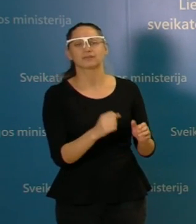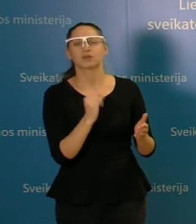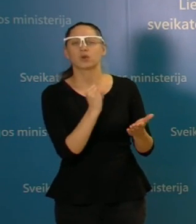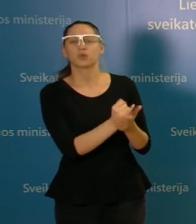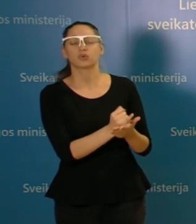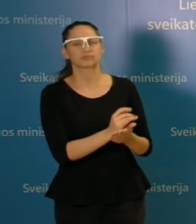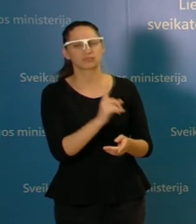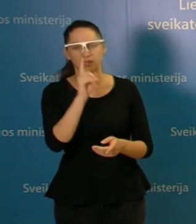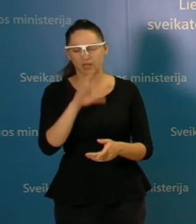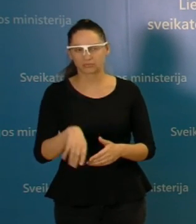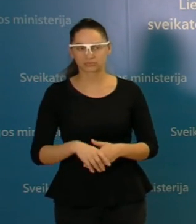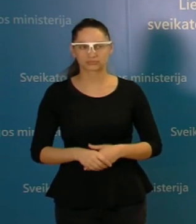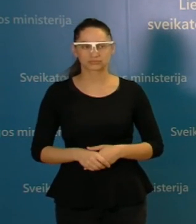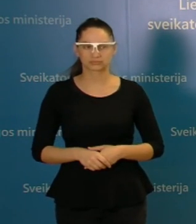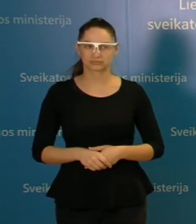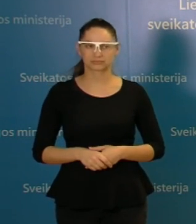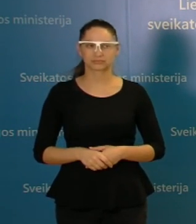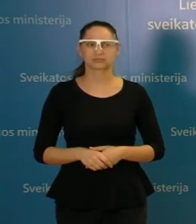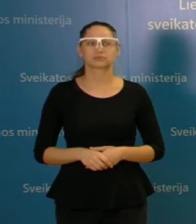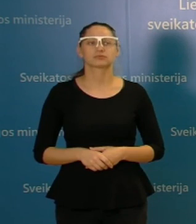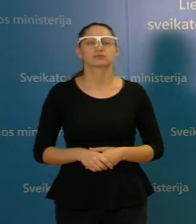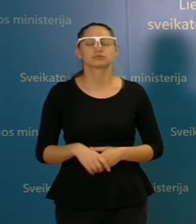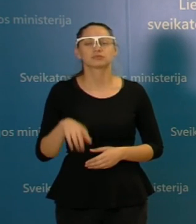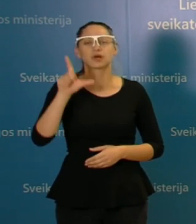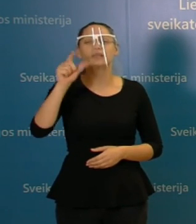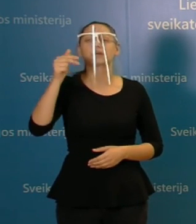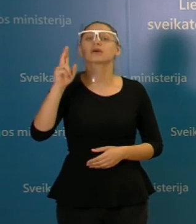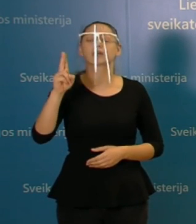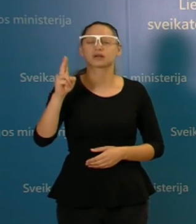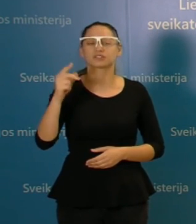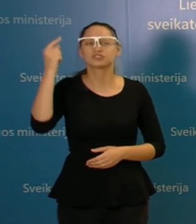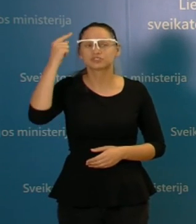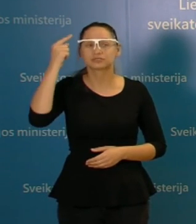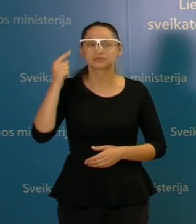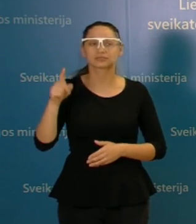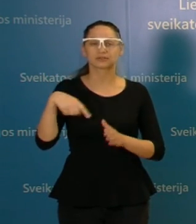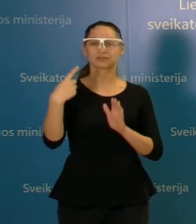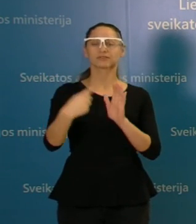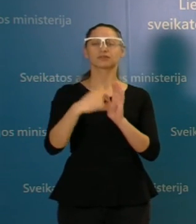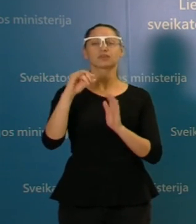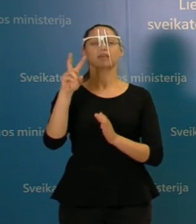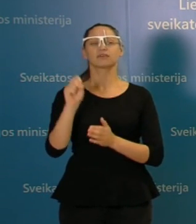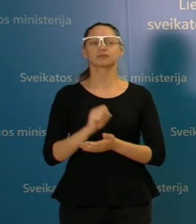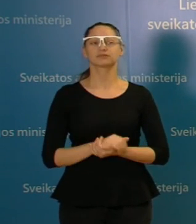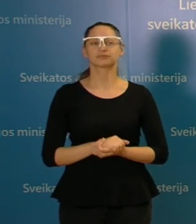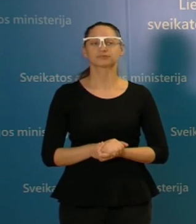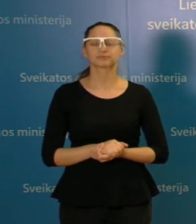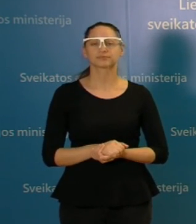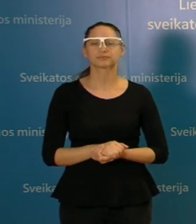gazdinti. Jungėmės prie LNK. Žinių tarnybos Labadena, Jėva ir Jūsų klausimai.